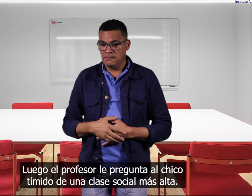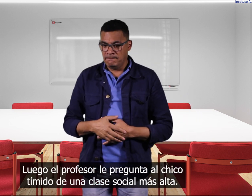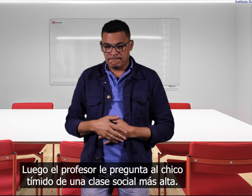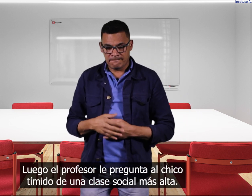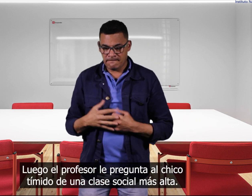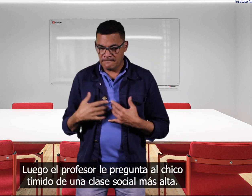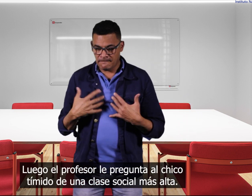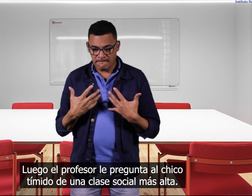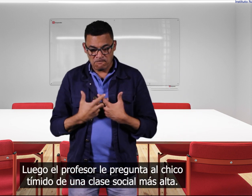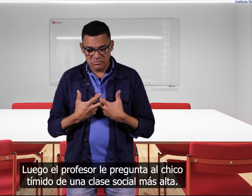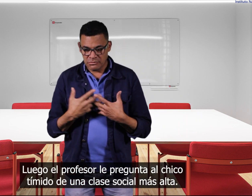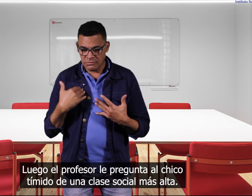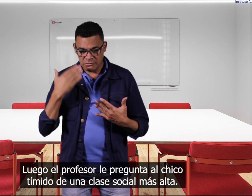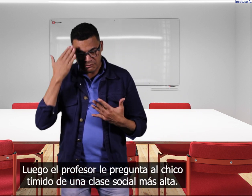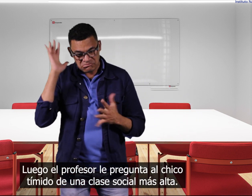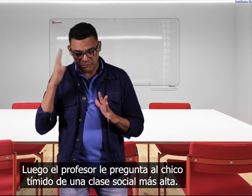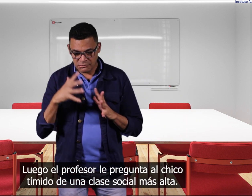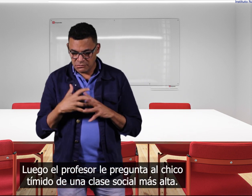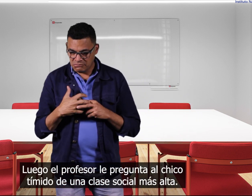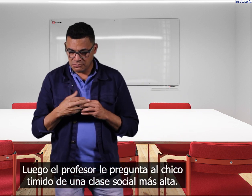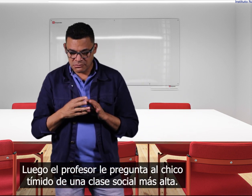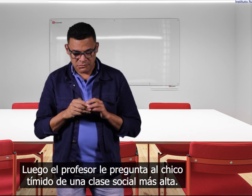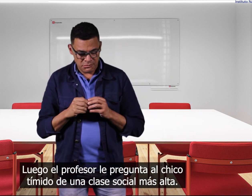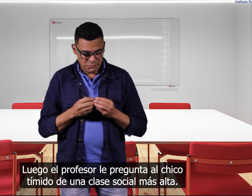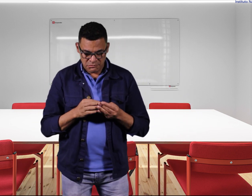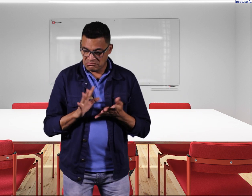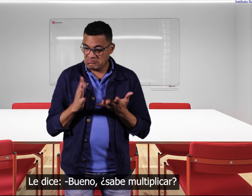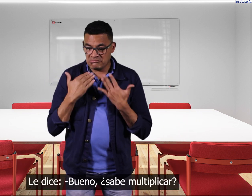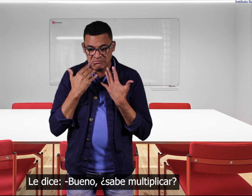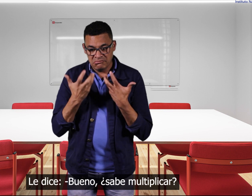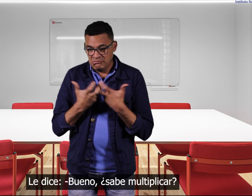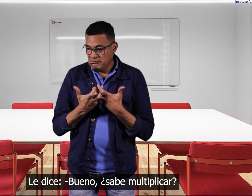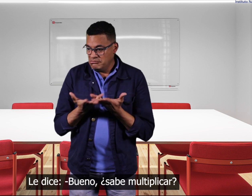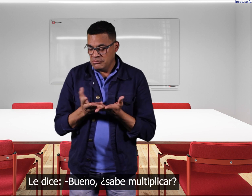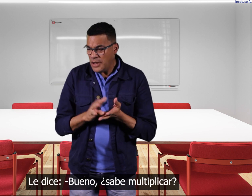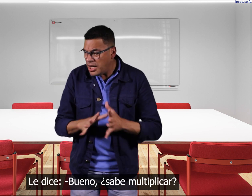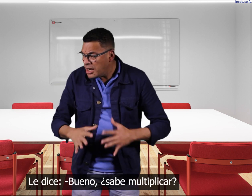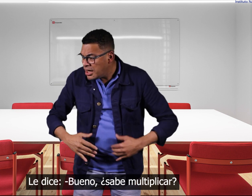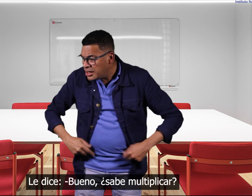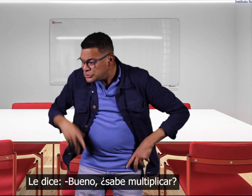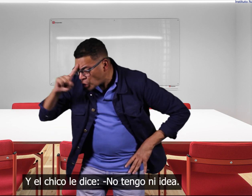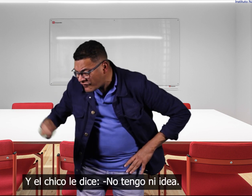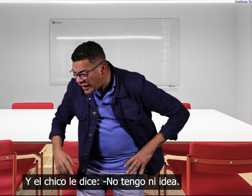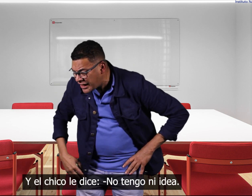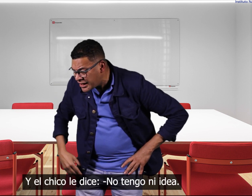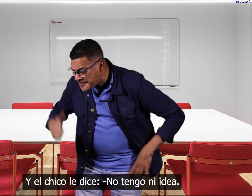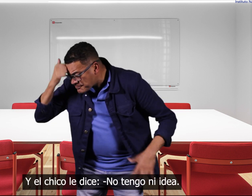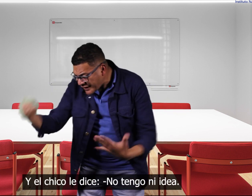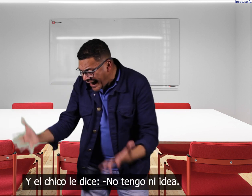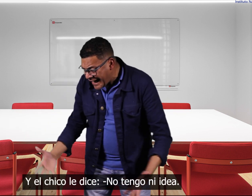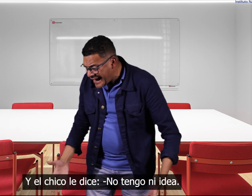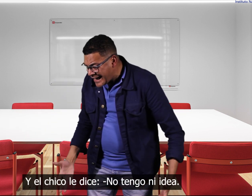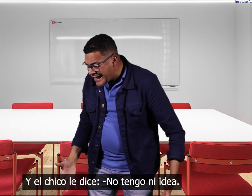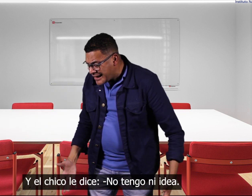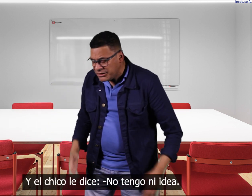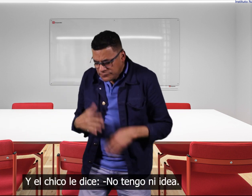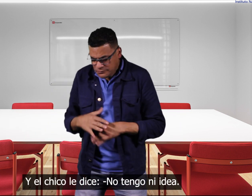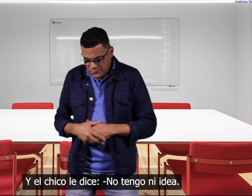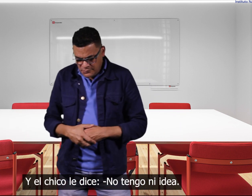al chico tímido de una clase social más alta y le dice bueno sabe multiplicar y el chico le dice no no no no no tengo ni